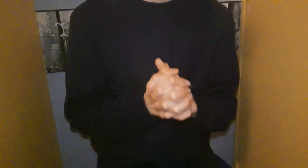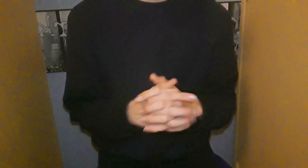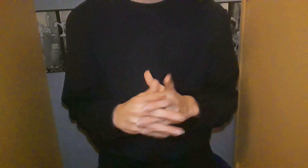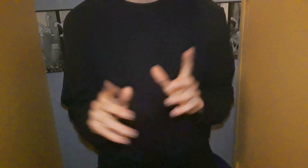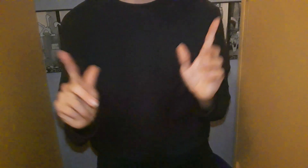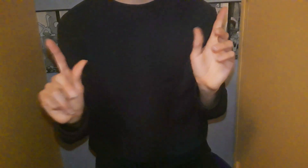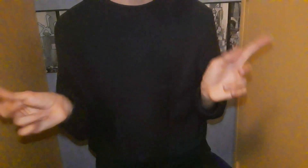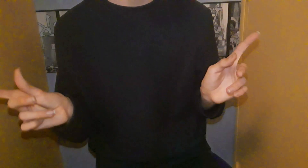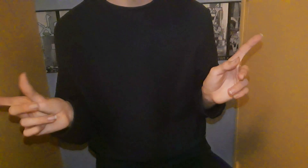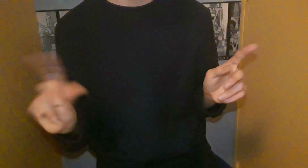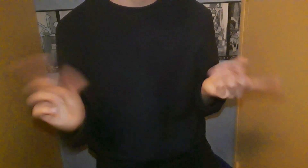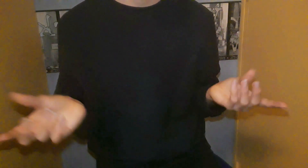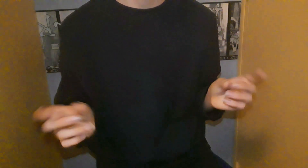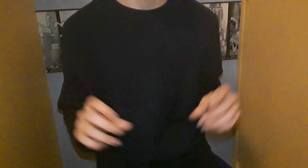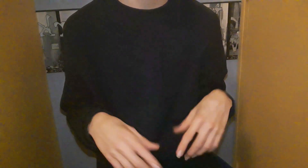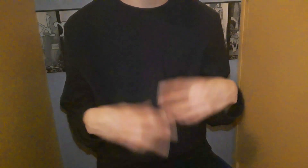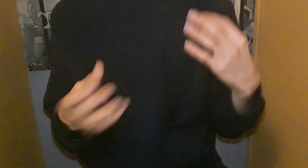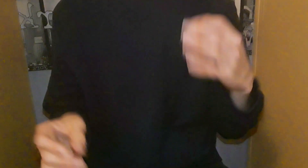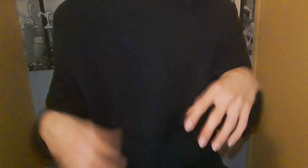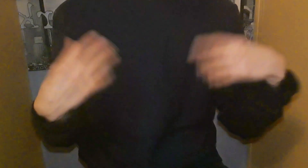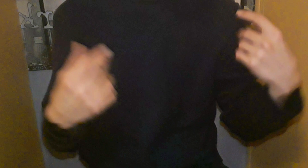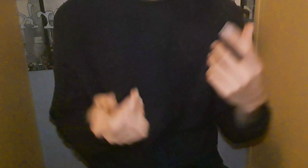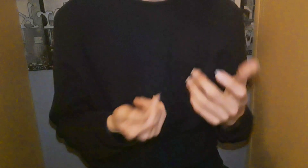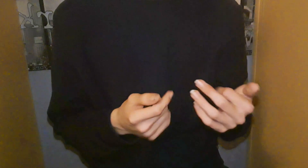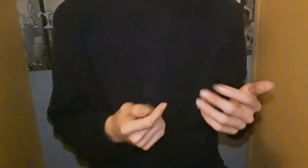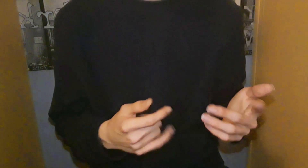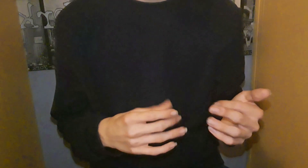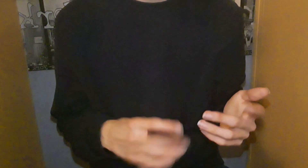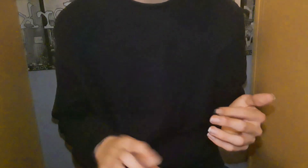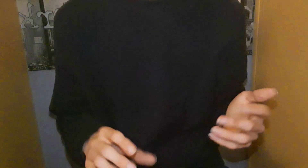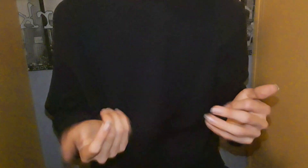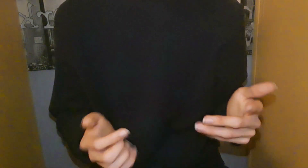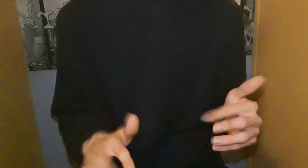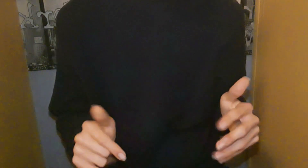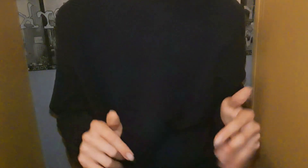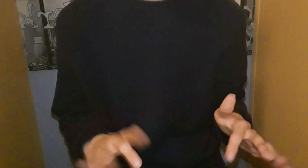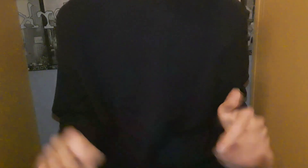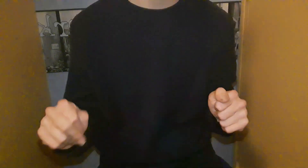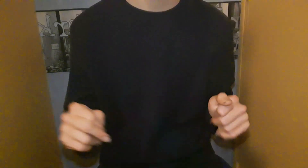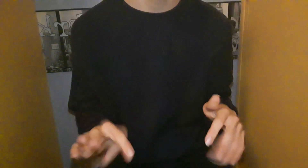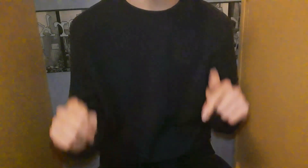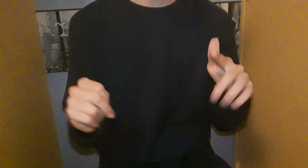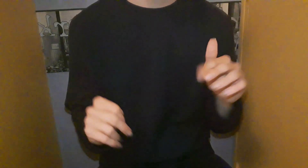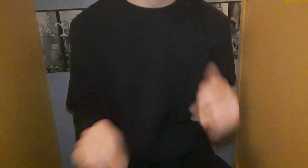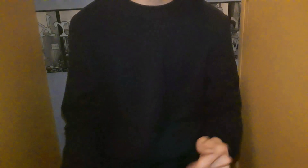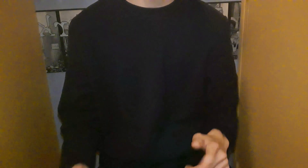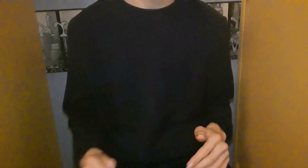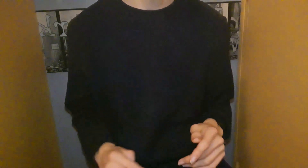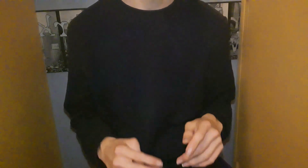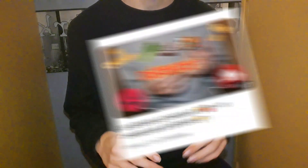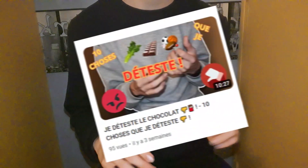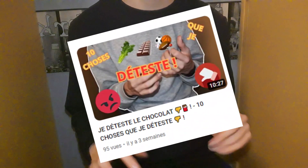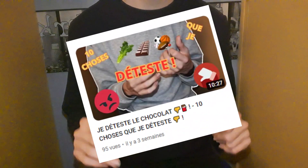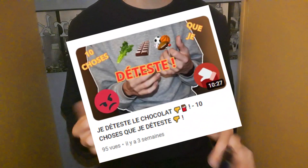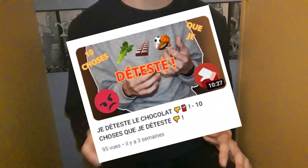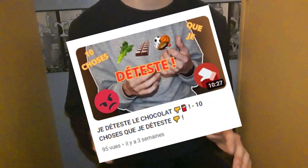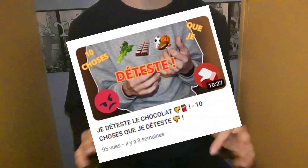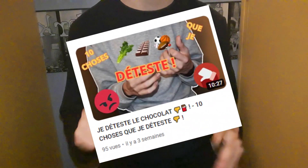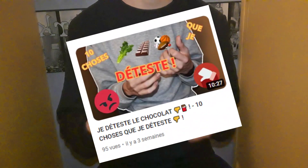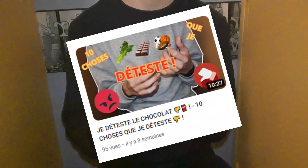'il y a 3 semaines, ou peut-être que quand je suis tir de la vidéo ça fera un mois, je sais pas J'ai posté une vidéo, 10 choses que je déteste et je vous avais